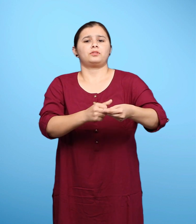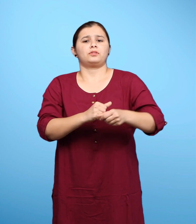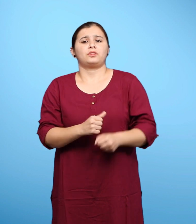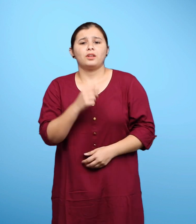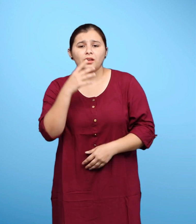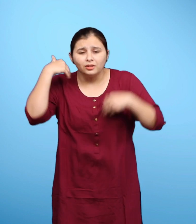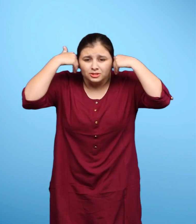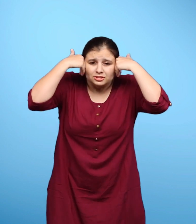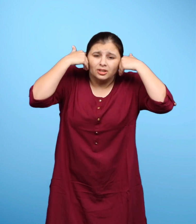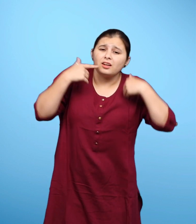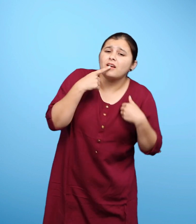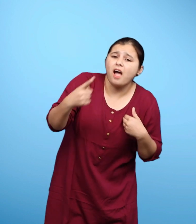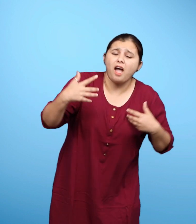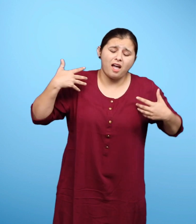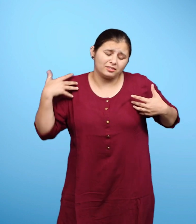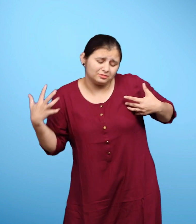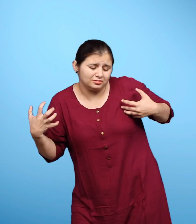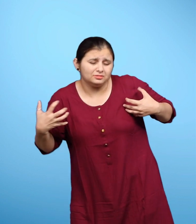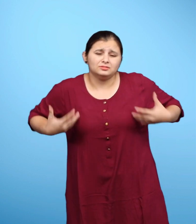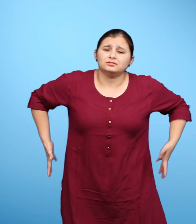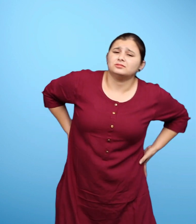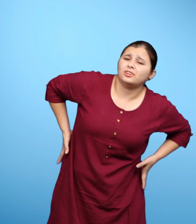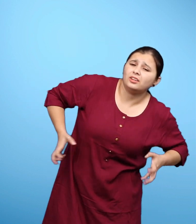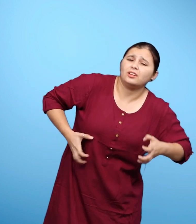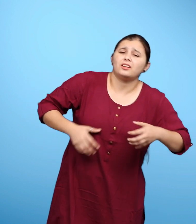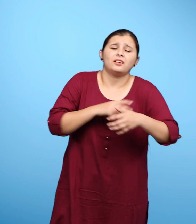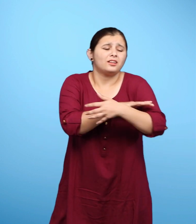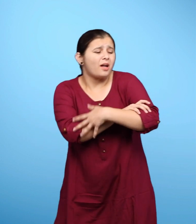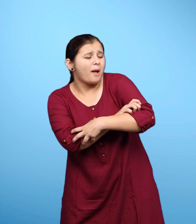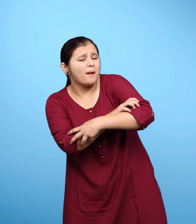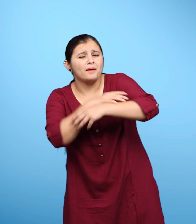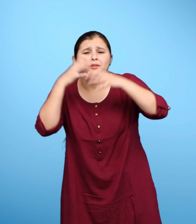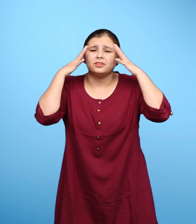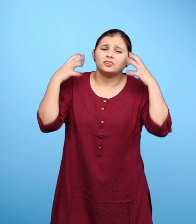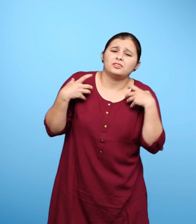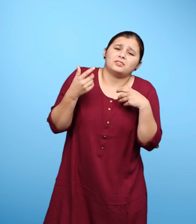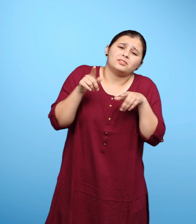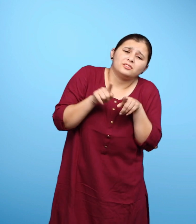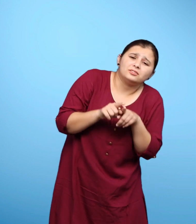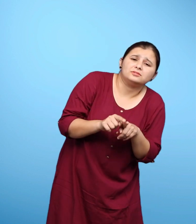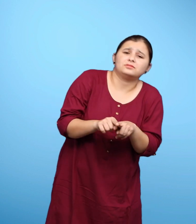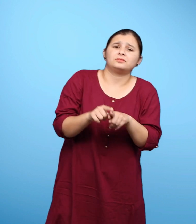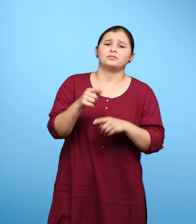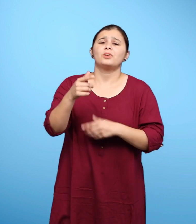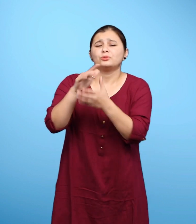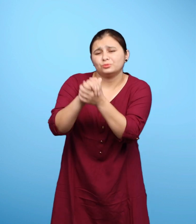गधा बोला हाई हाई मैं मर गया दोस्त